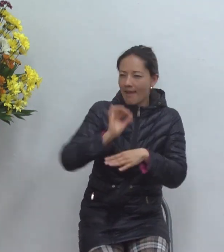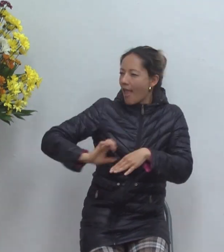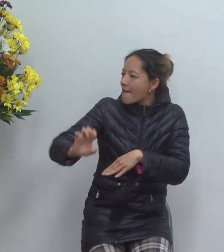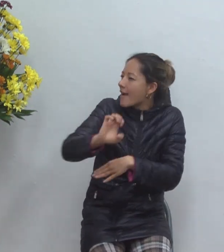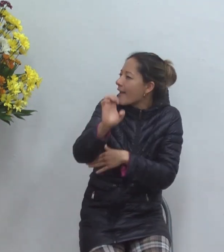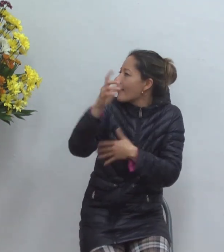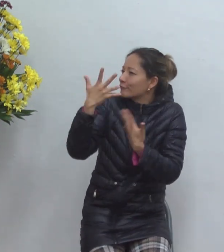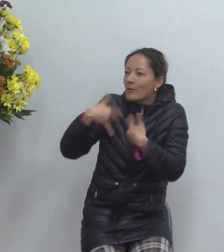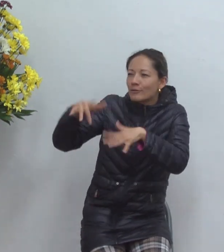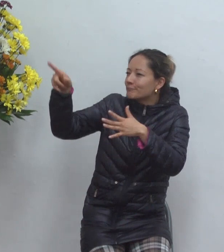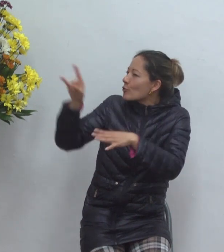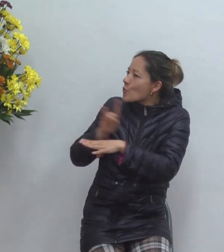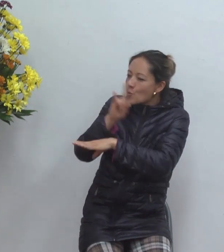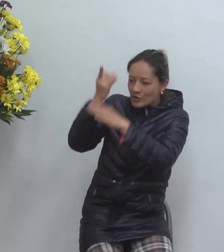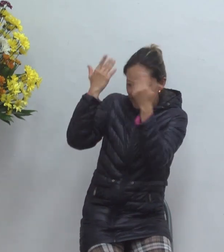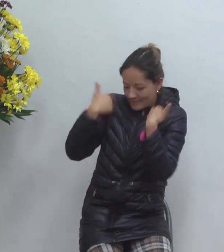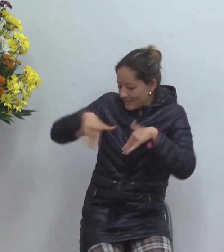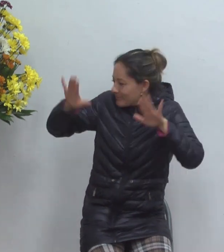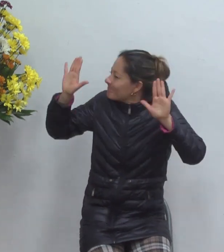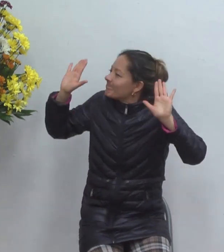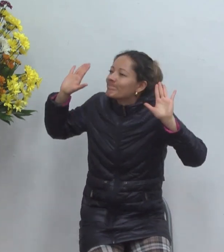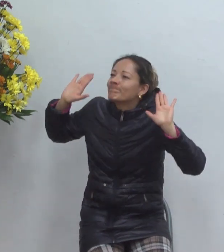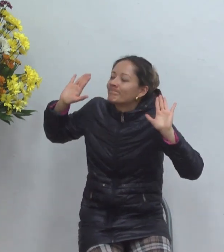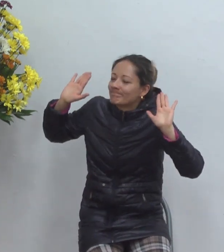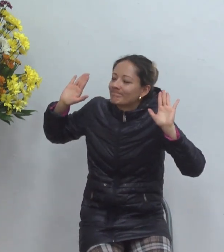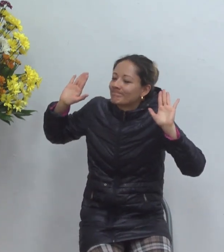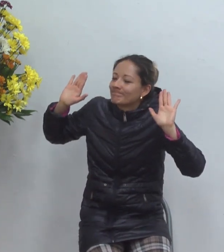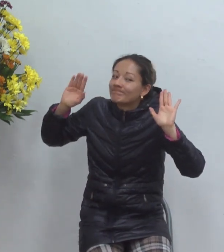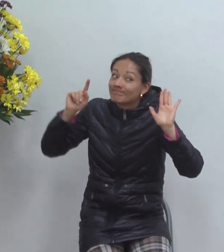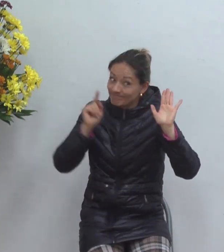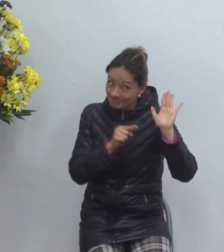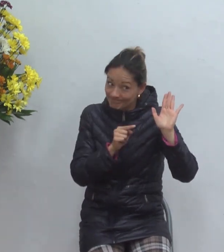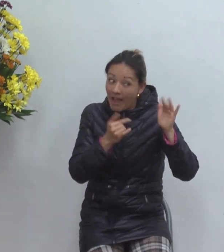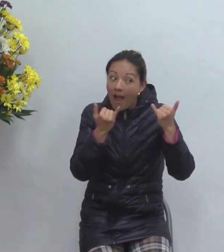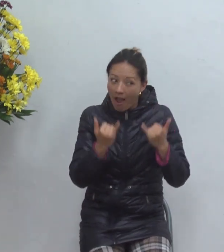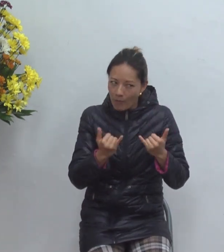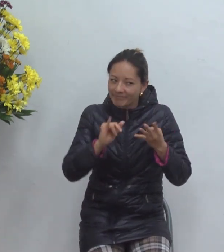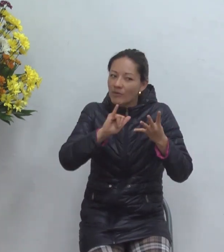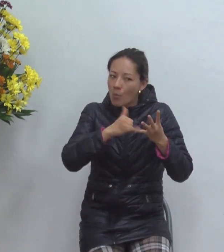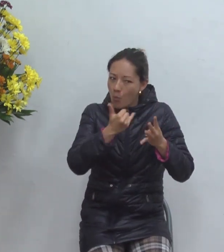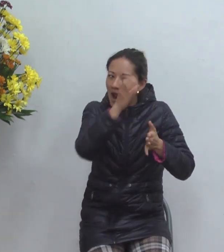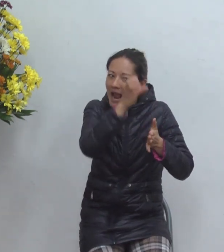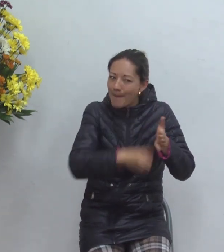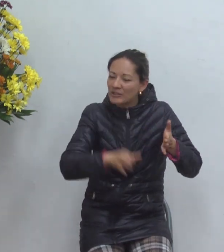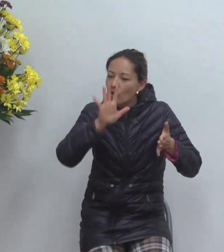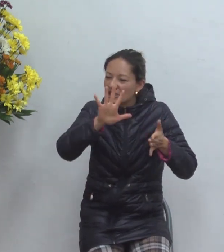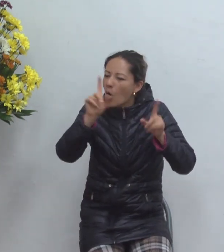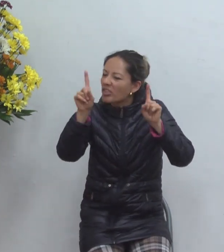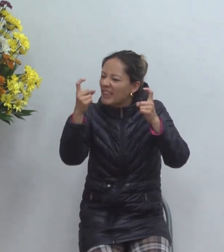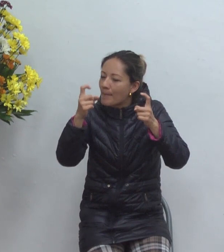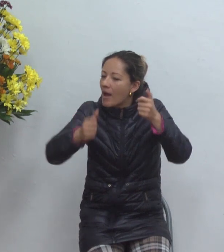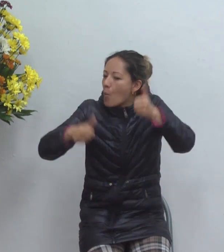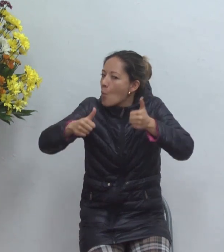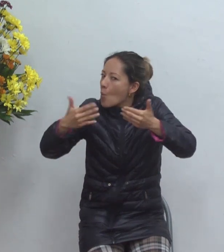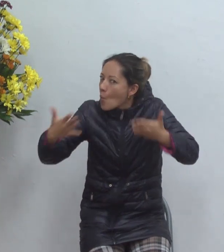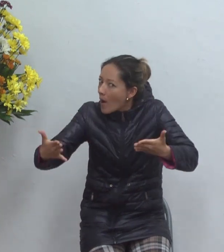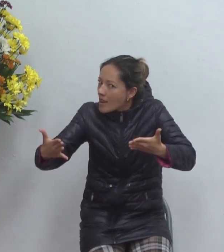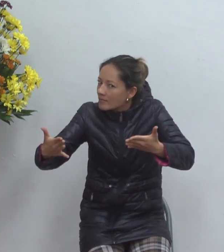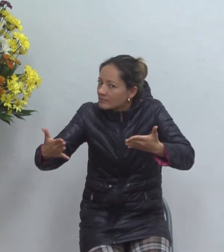capítulo 4 y ahí habíamos quedado ahora entramos en Juan capítulo 5 miren lo importante de